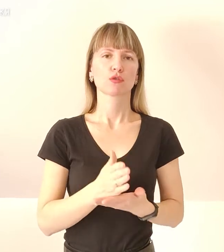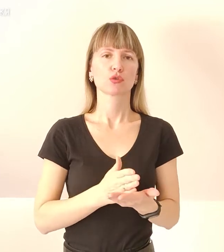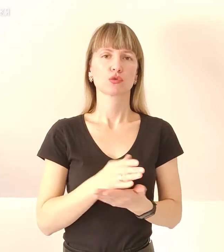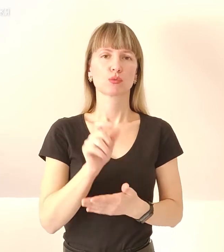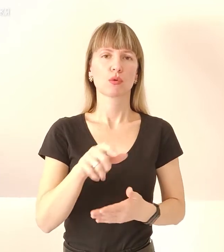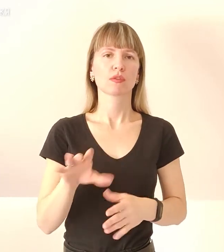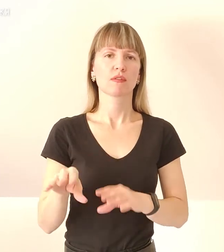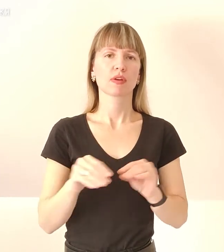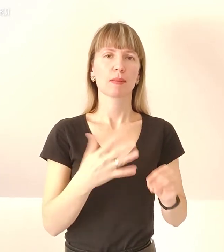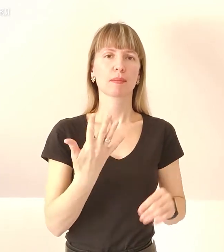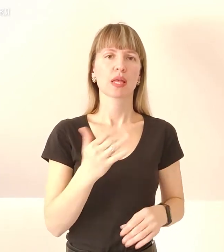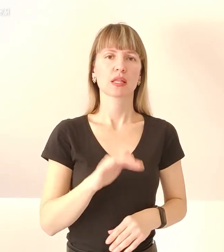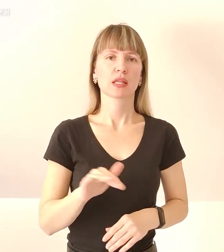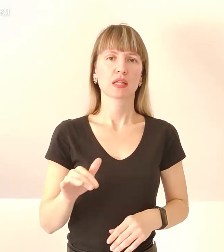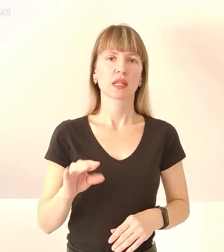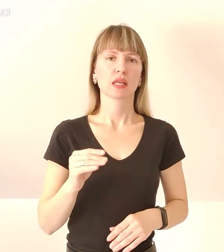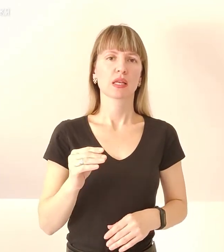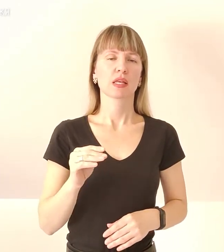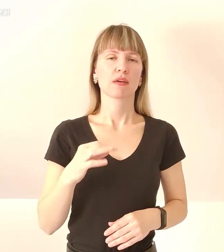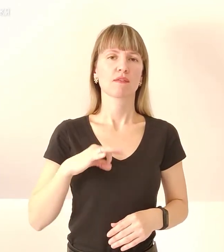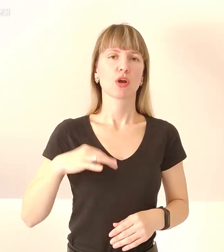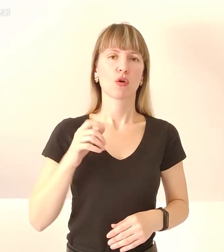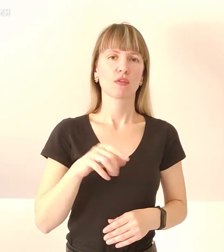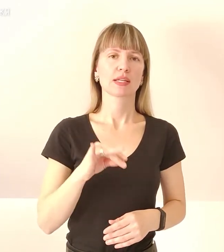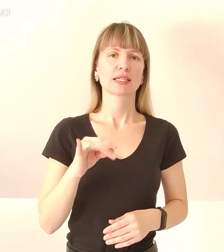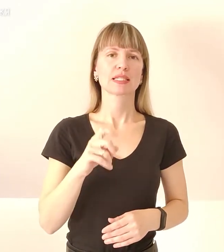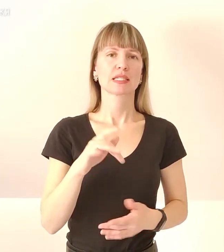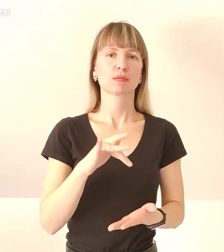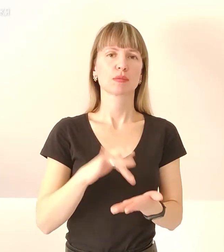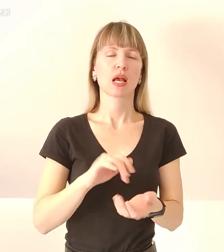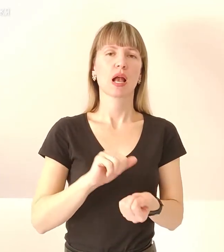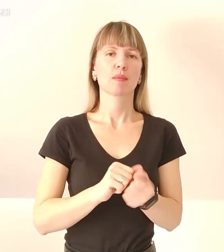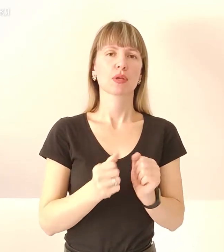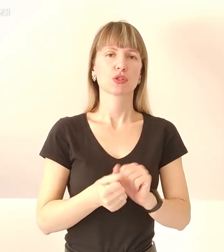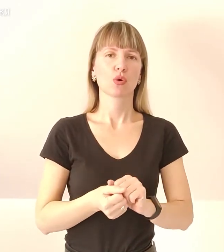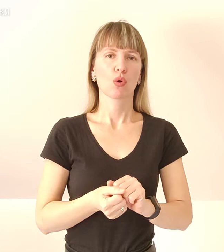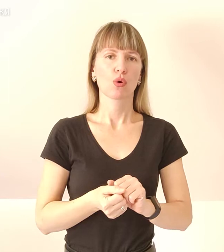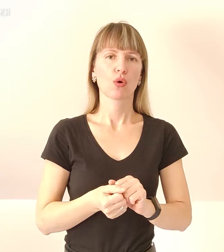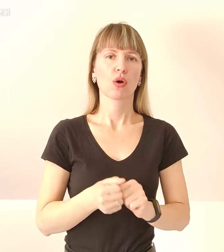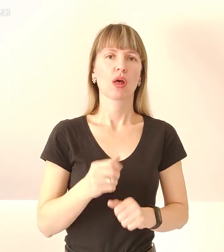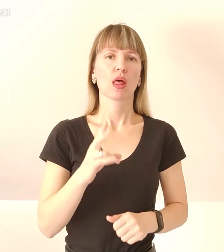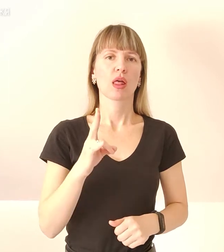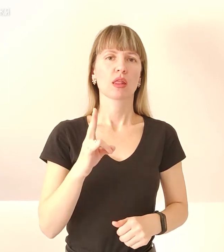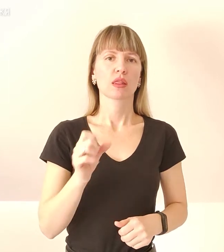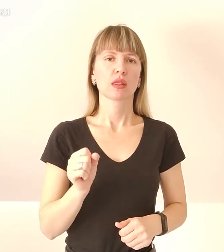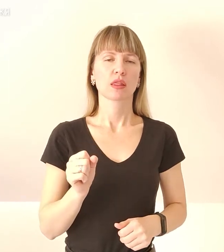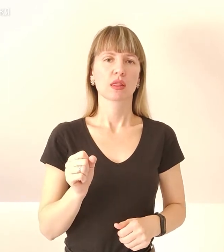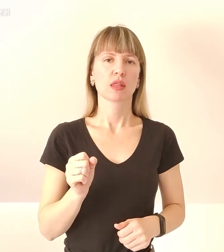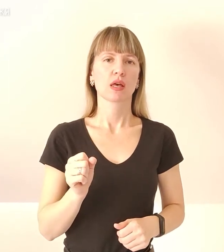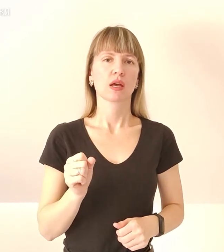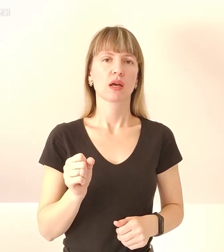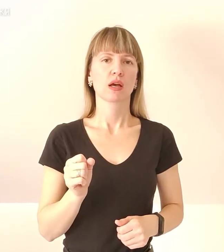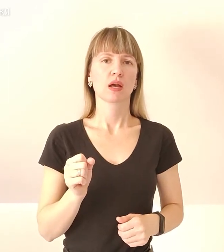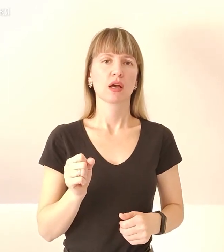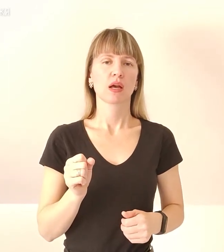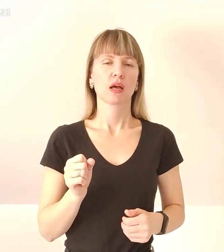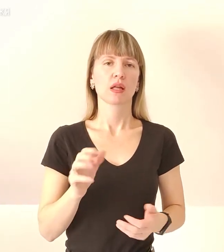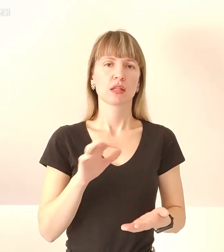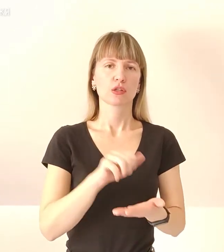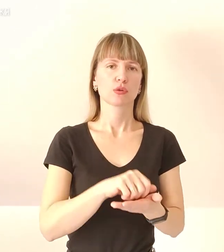вивезли 5 дітей та вихователів з міста Кам'янського, на яке, власне, наступали російські окупаційні